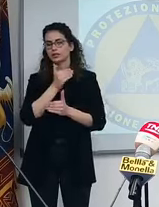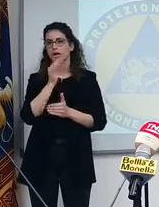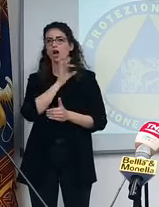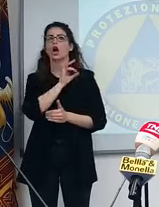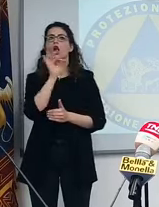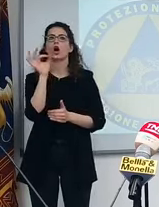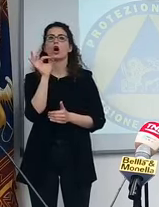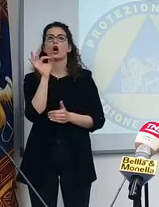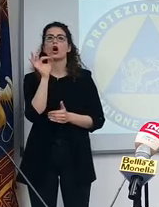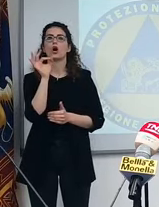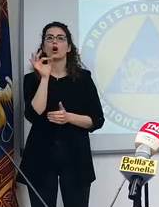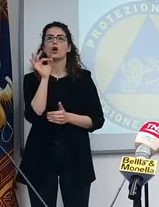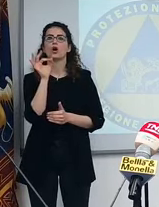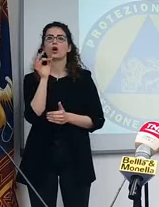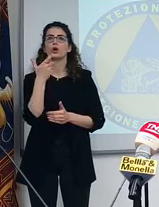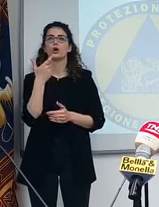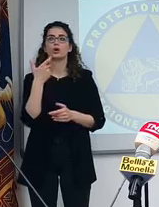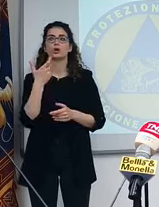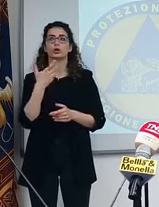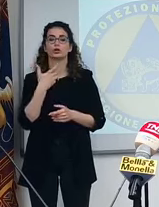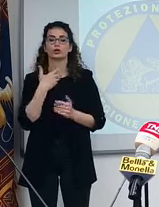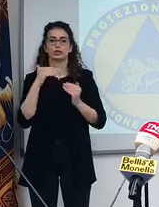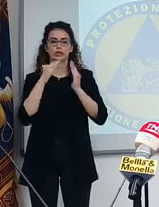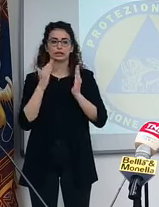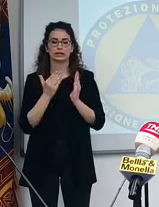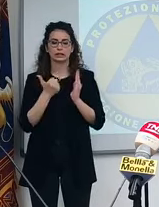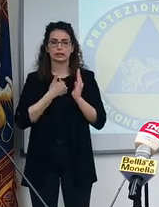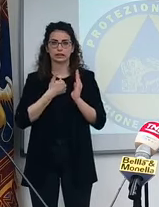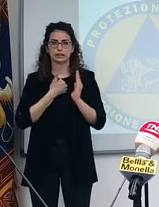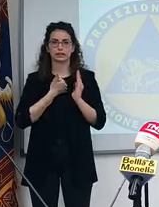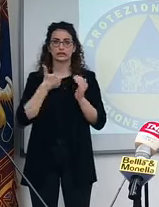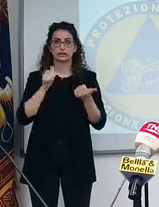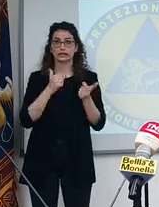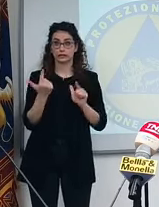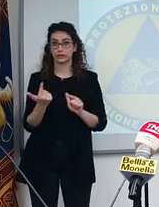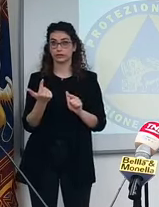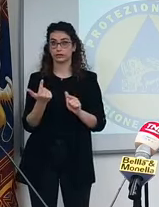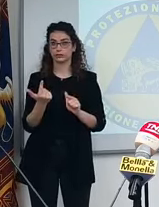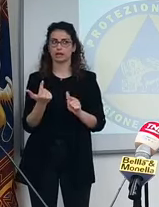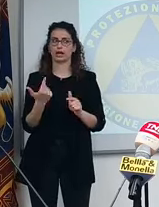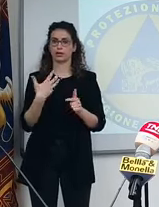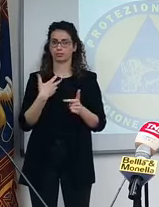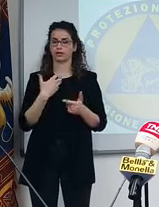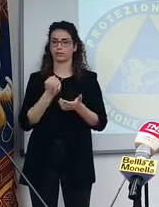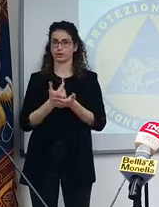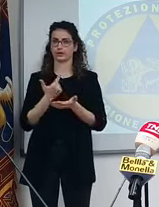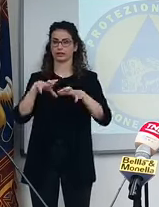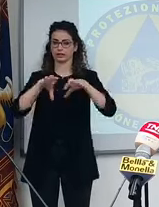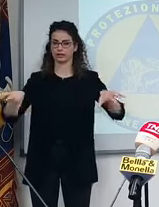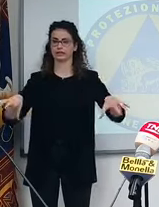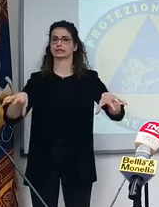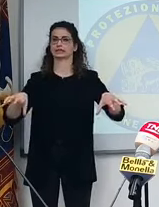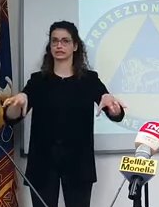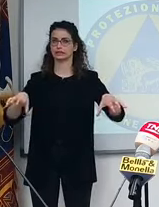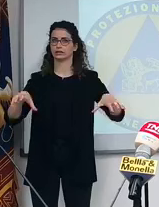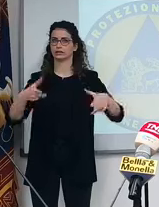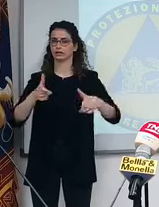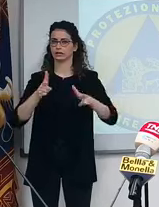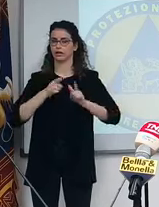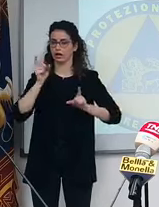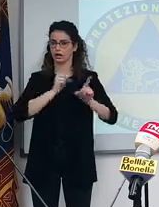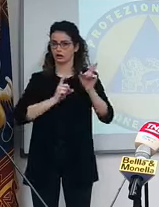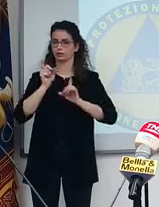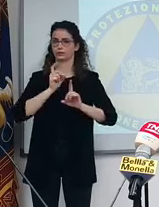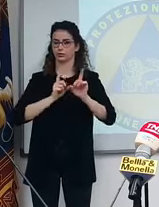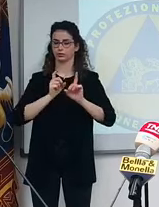certezza se dovrà fare o meno la quarantena. Guardate che questo è un grande spartiacque, è una grande preoccupazione. Noi dobbiamo essere